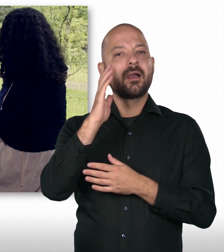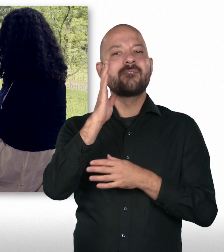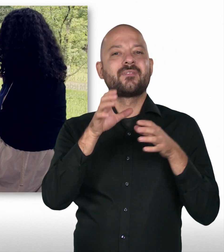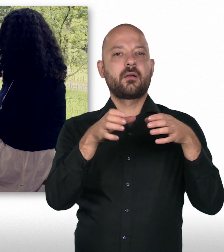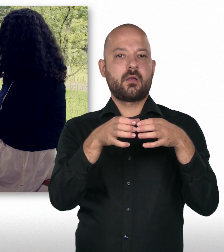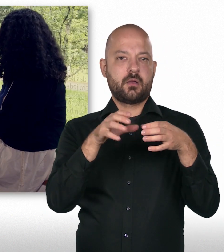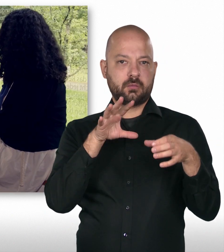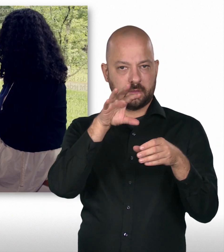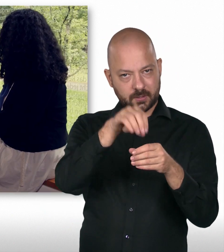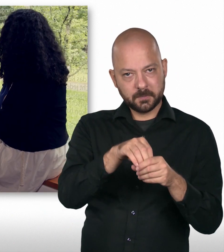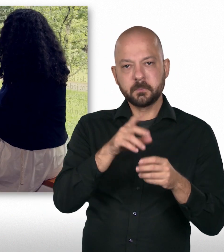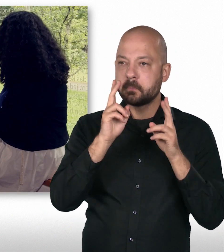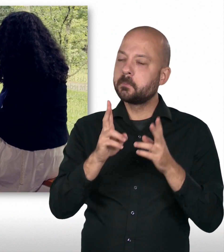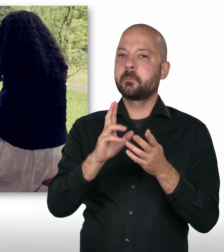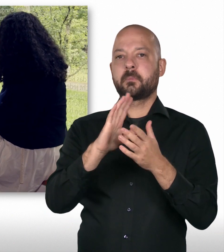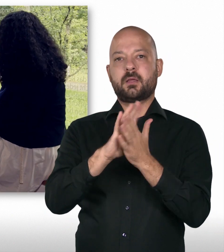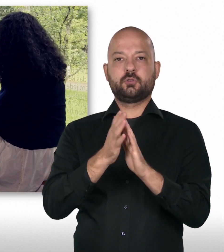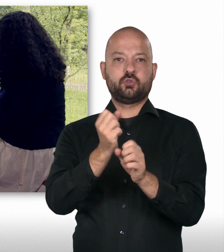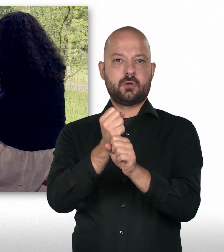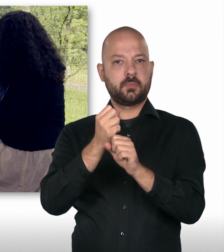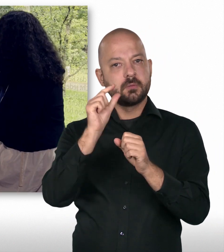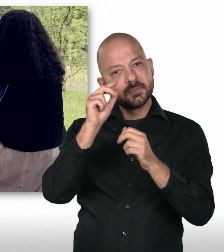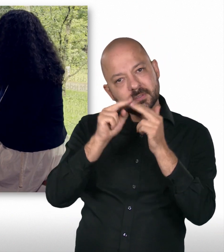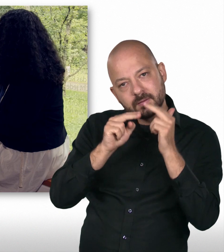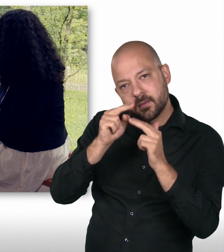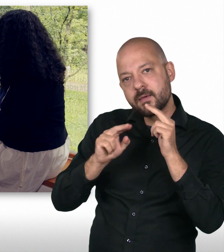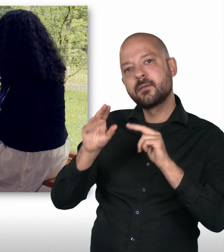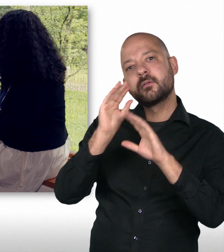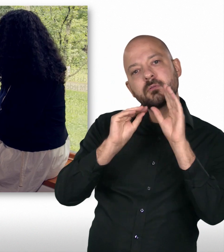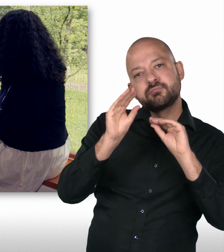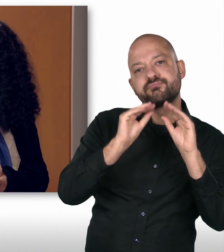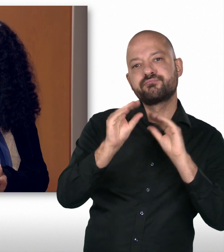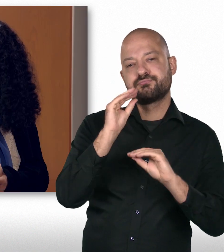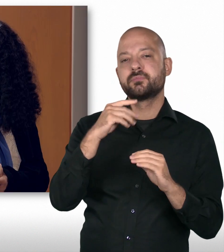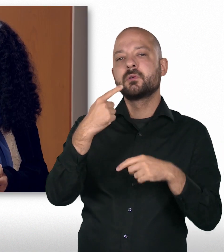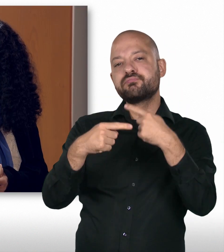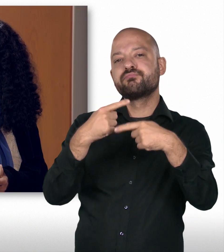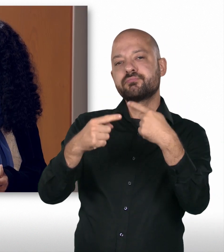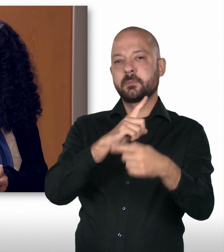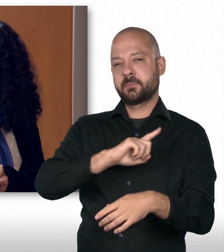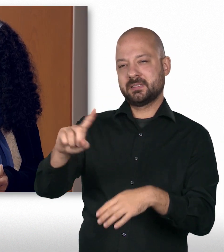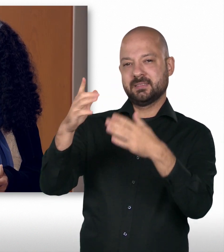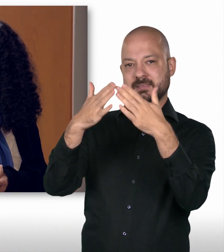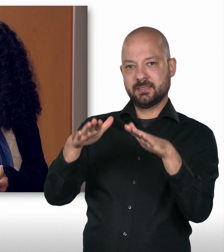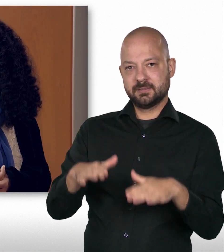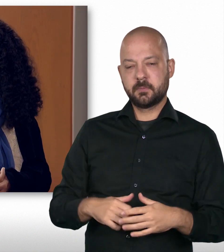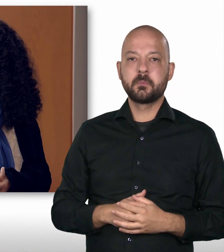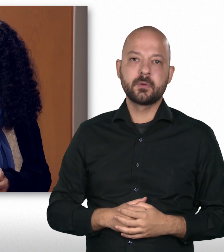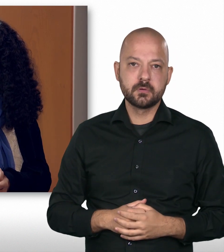Referat die eigentliche praktische Arbeit so ein bisschen kennenlernt. Und das ging dann bis Dezember, Anfang